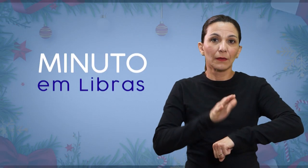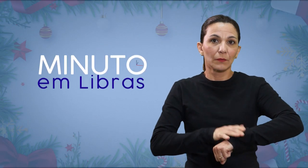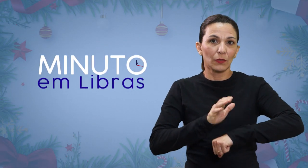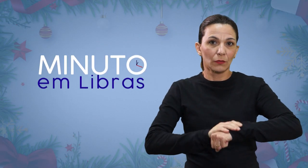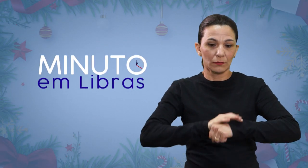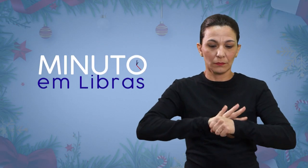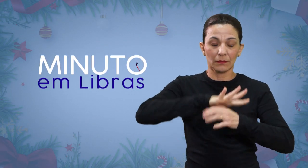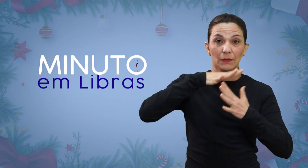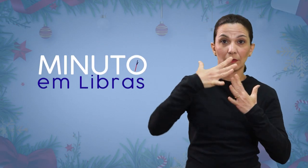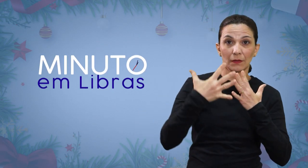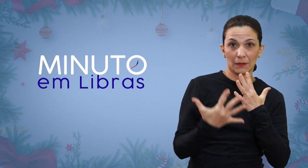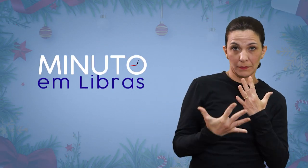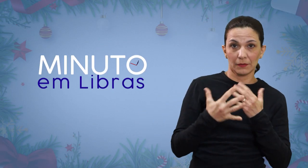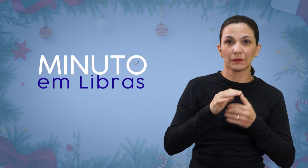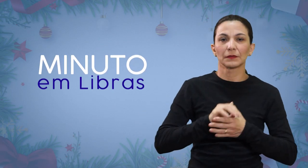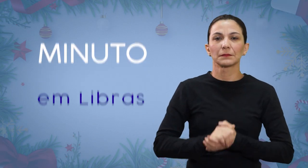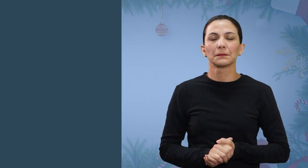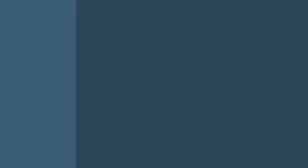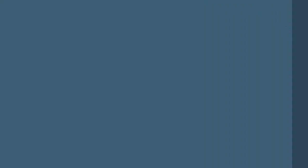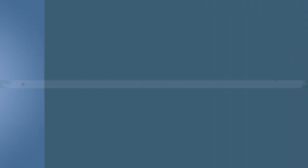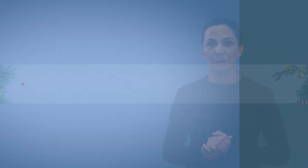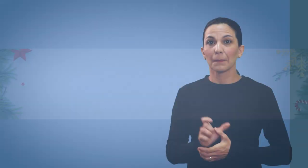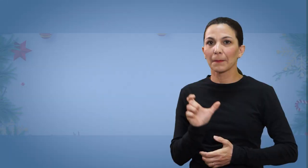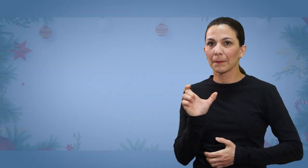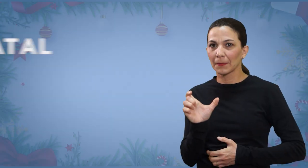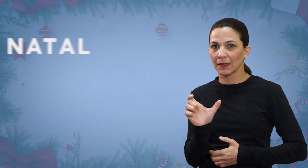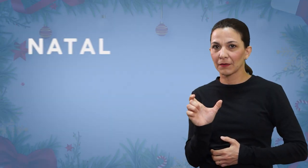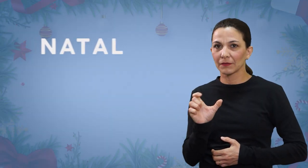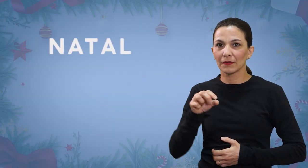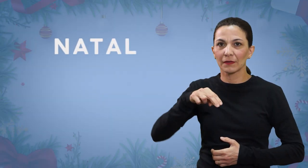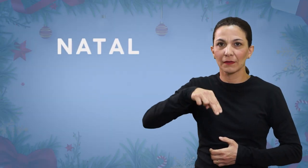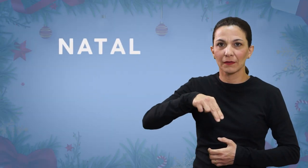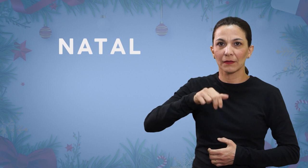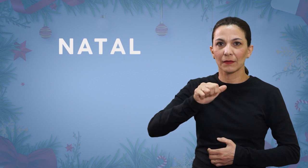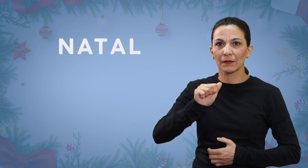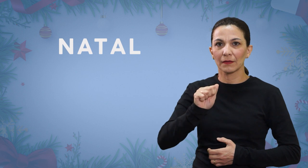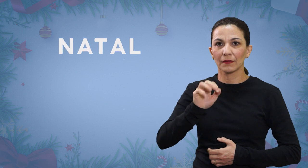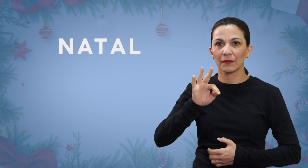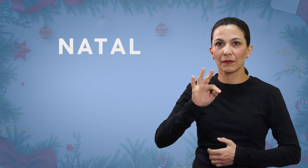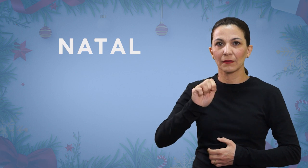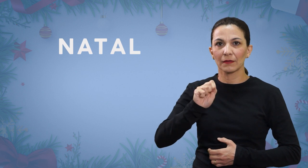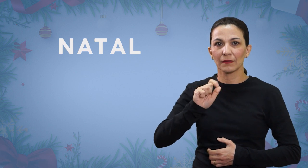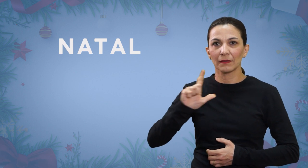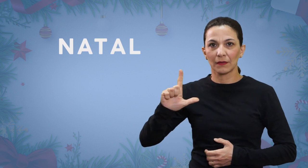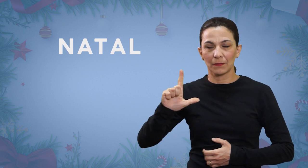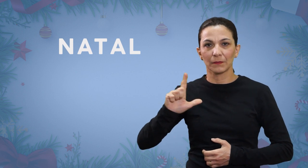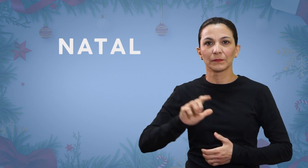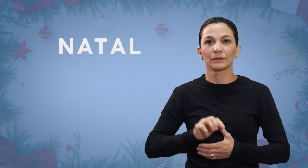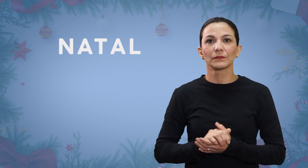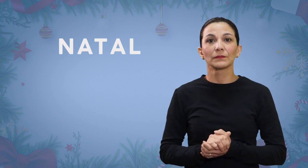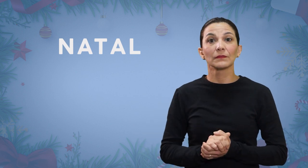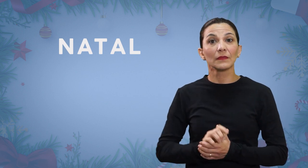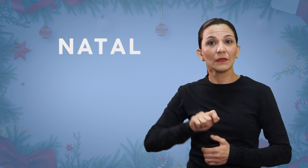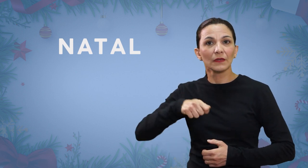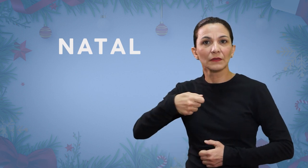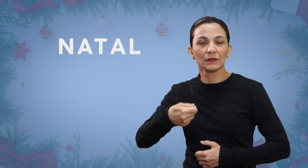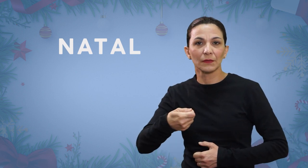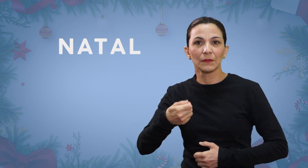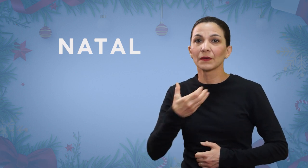Minuto em Libras Palavra Natal O sinal de